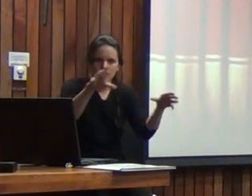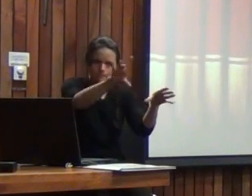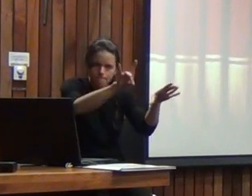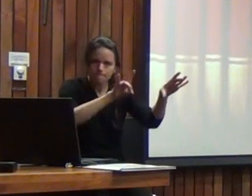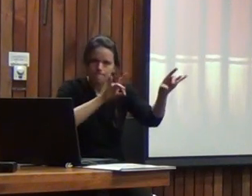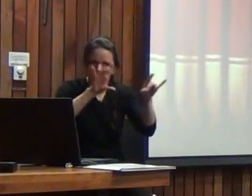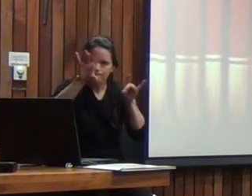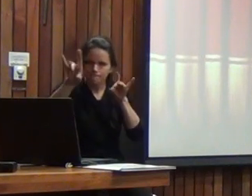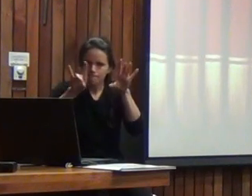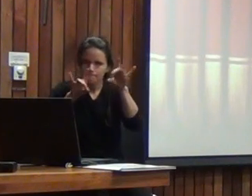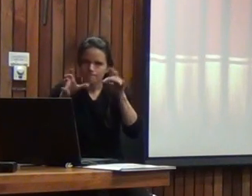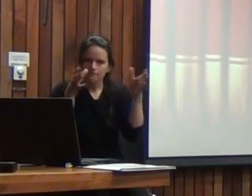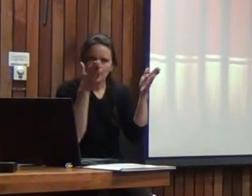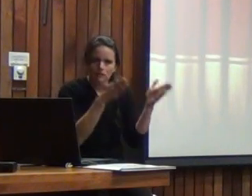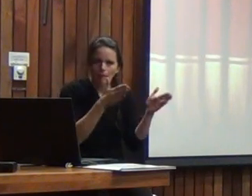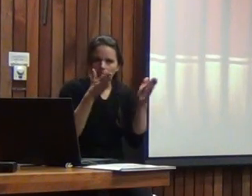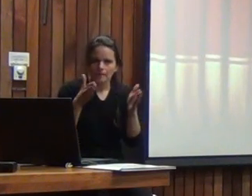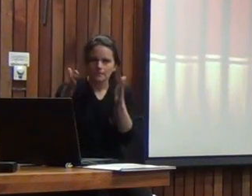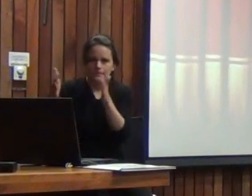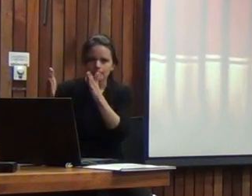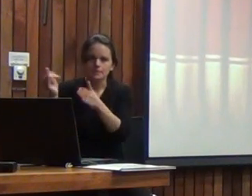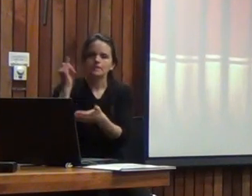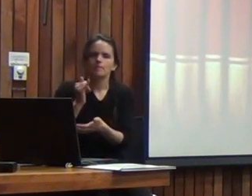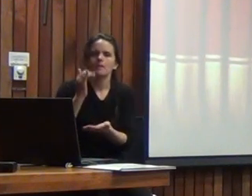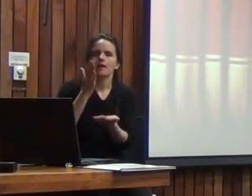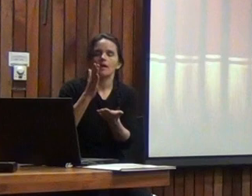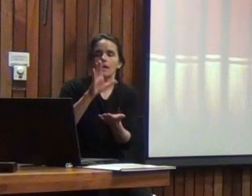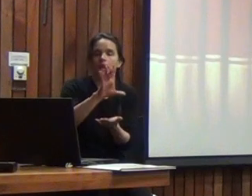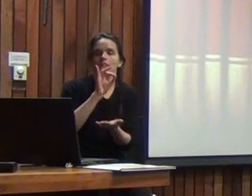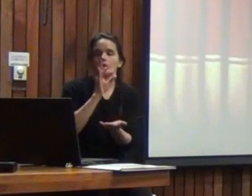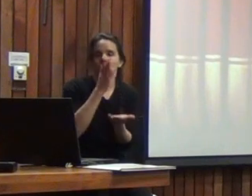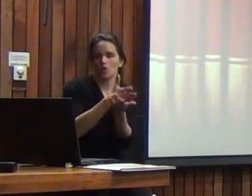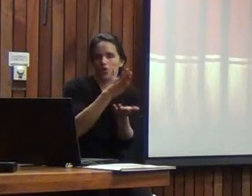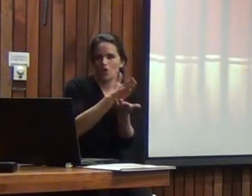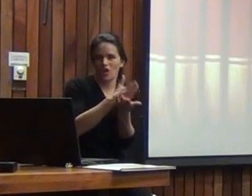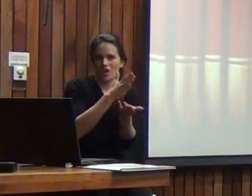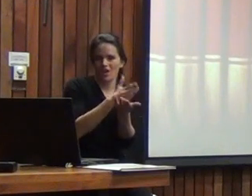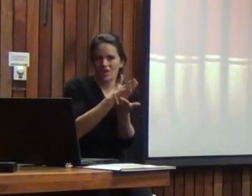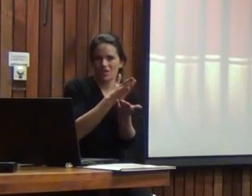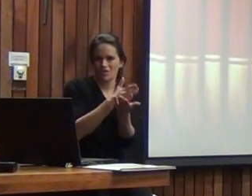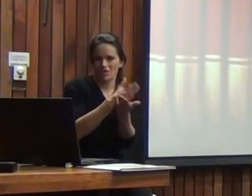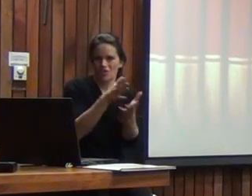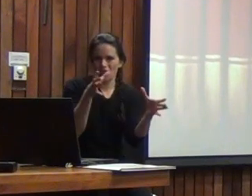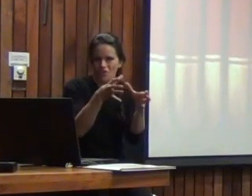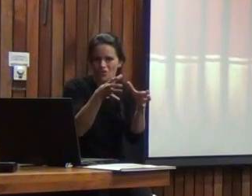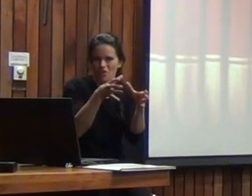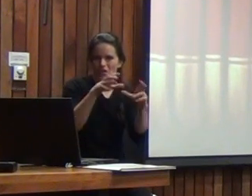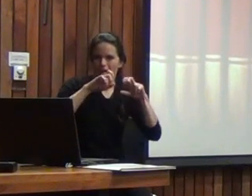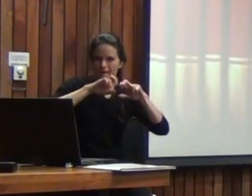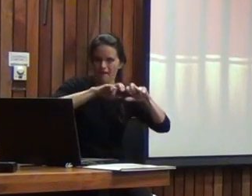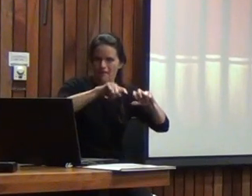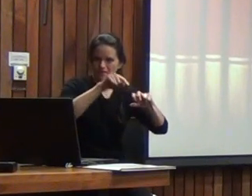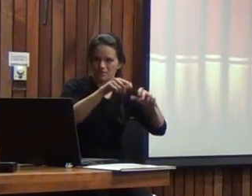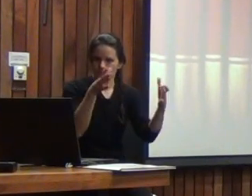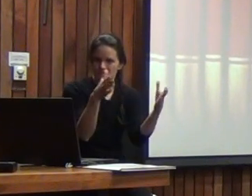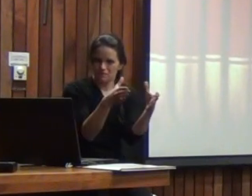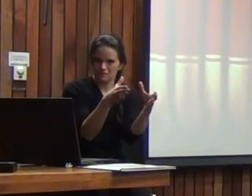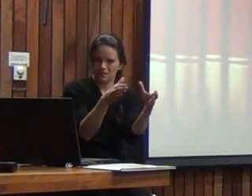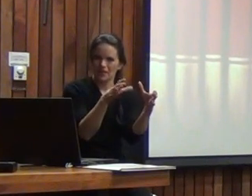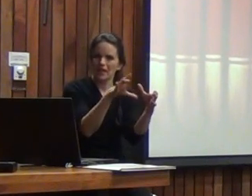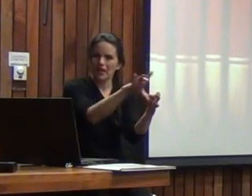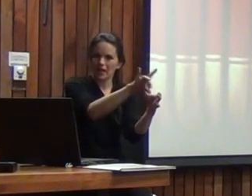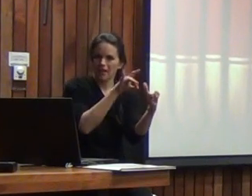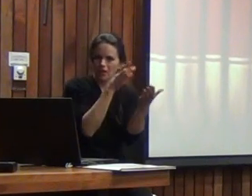por subetapas en la cual siempre elegimos un colegio como la unidad de análisis y dentro de ese colegio tratamos de